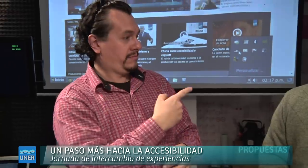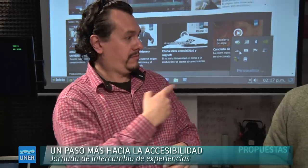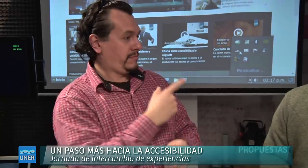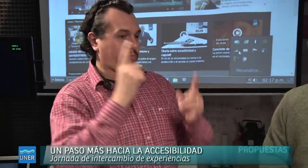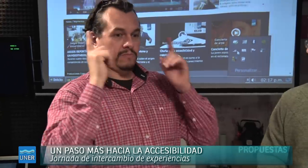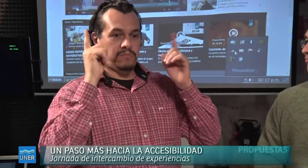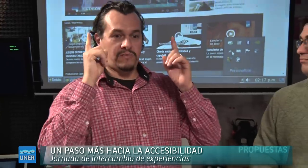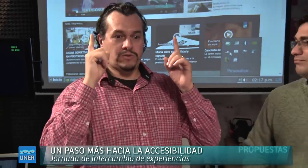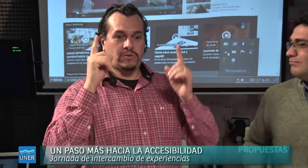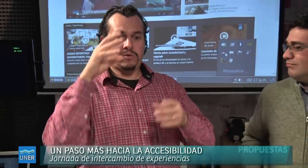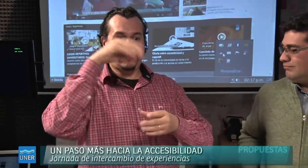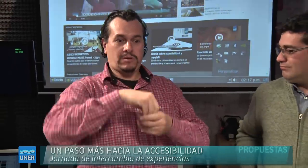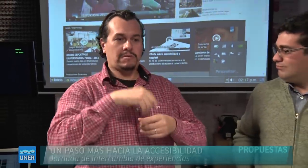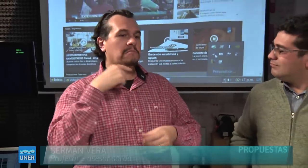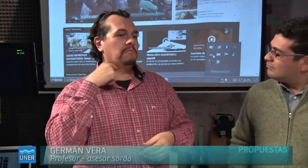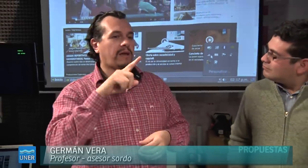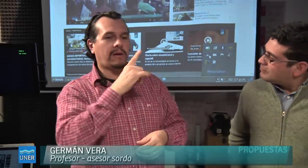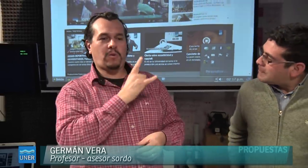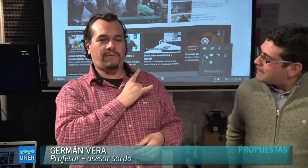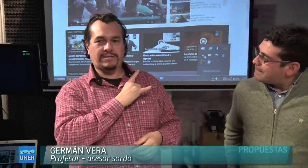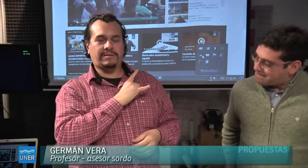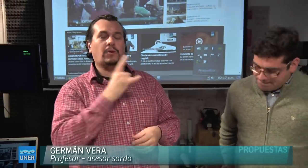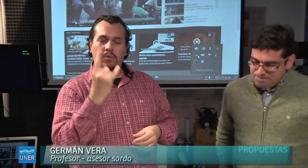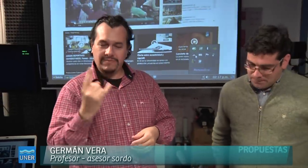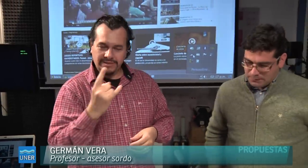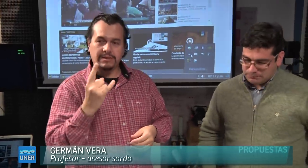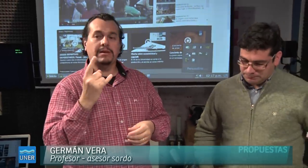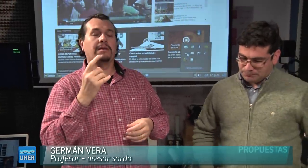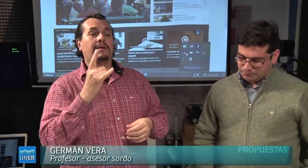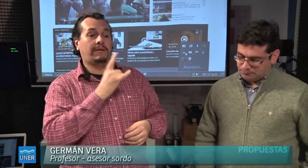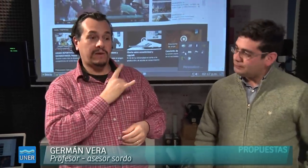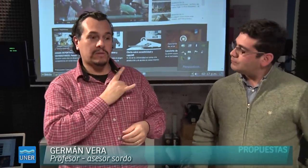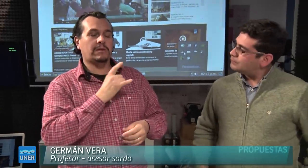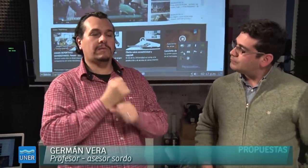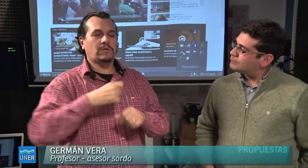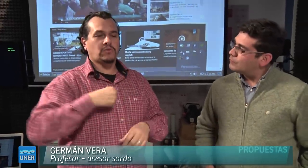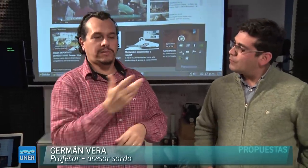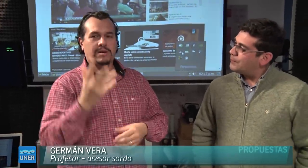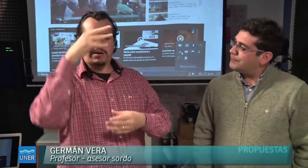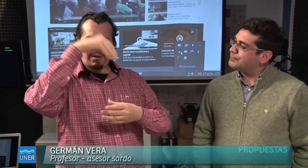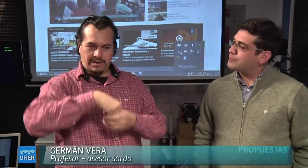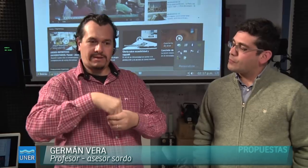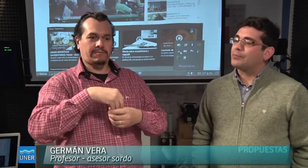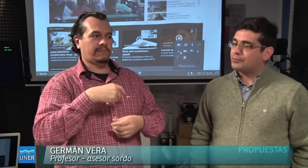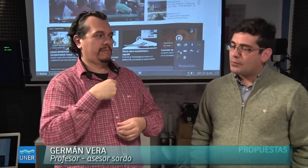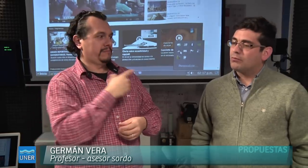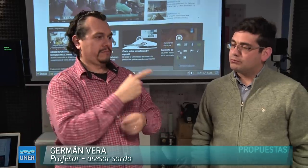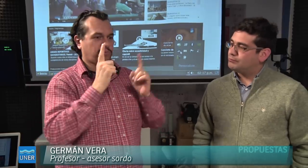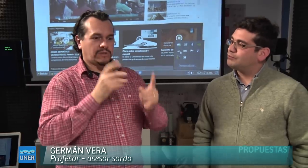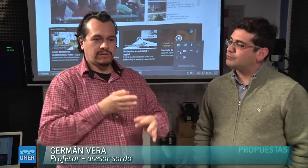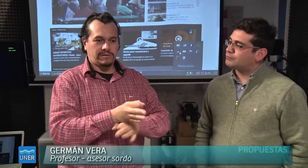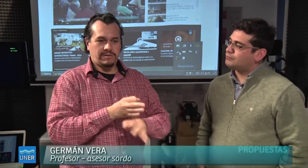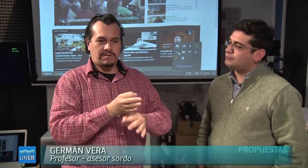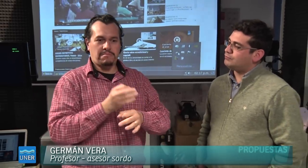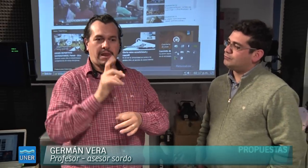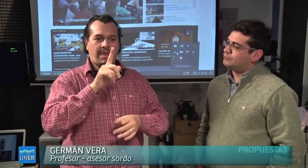Nosotros dos somos profesores de la Universidad en Paraná, de la Facultad de Trabajo